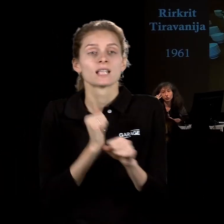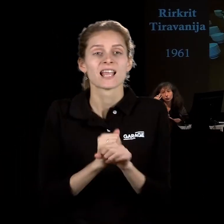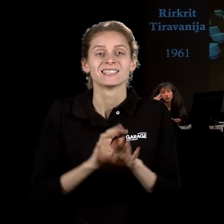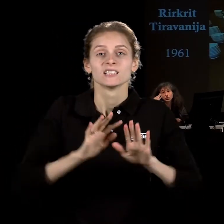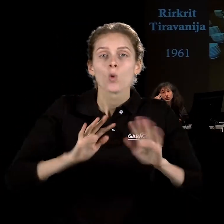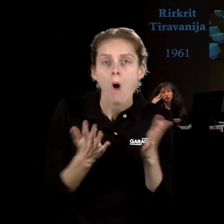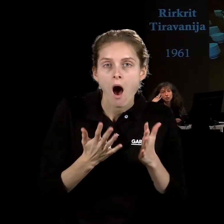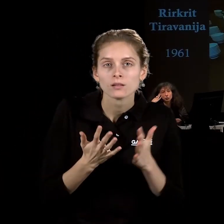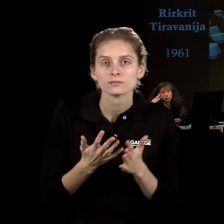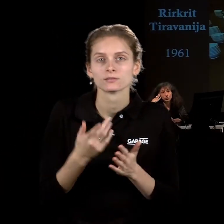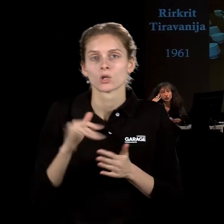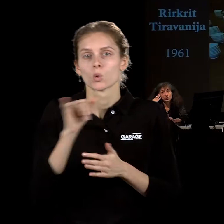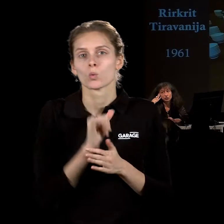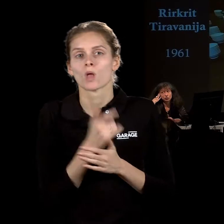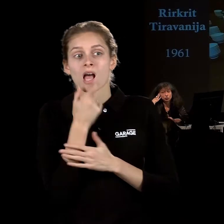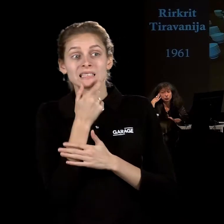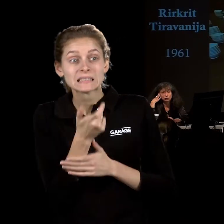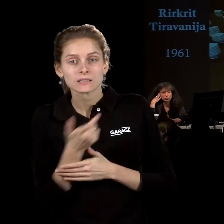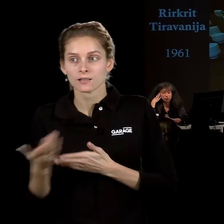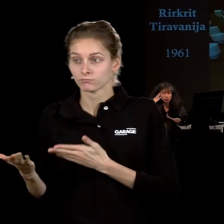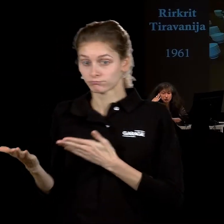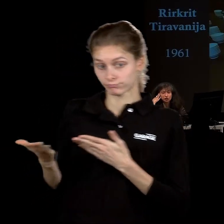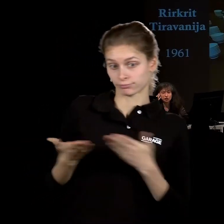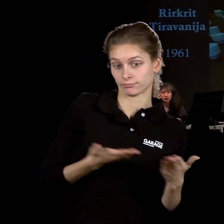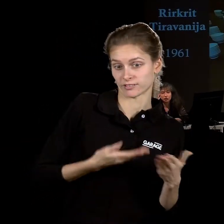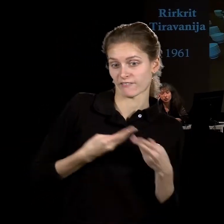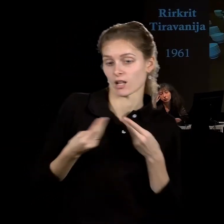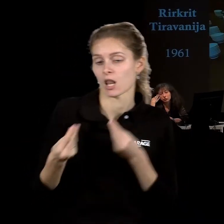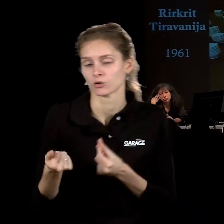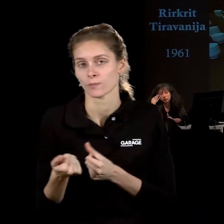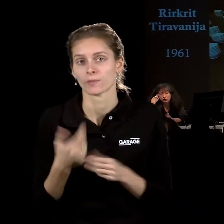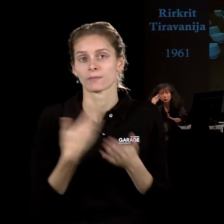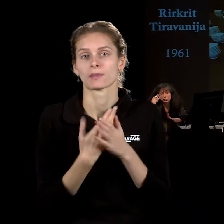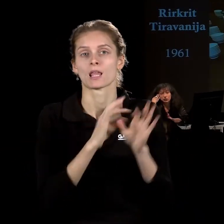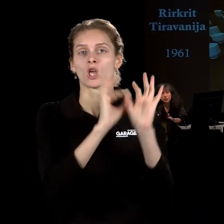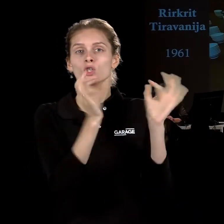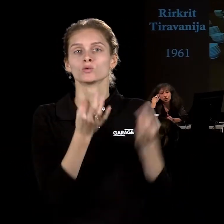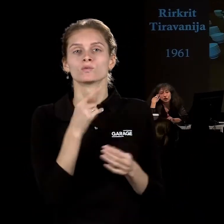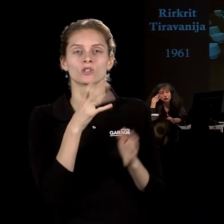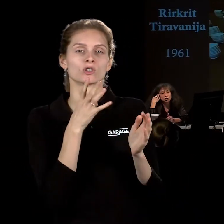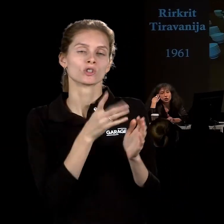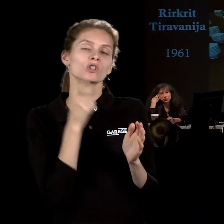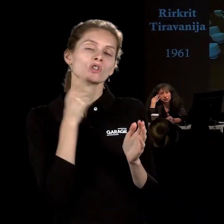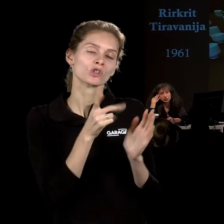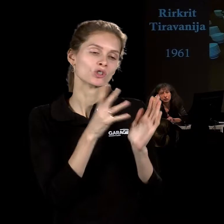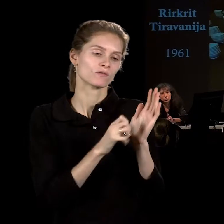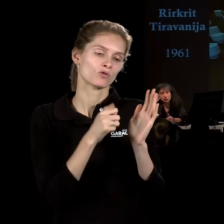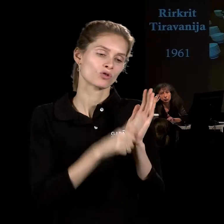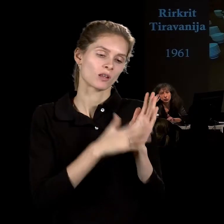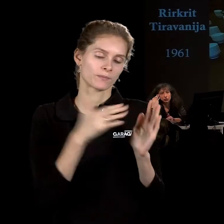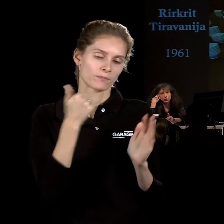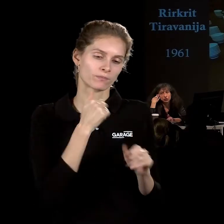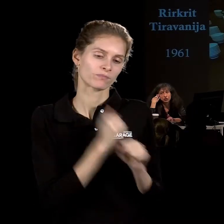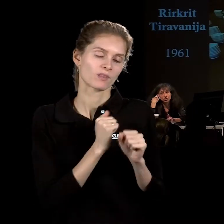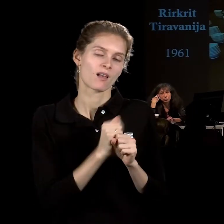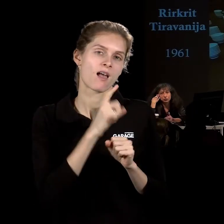в которые вовлечён зритель. Причём, если искусство 60-х годов достаточно часто создавало